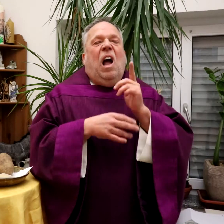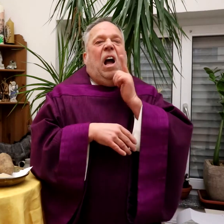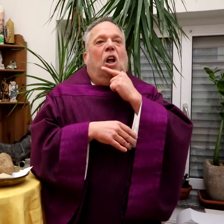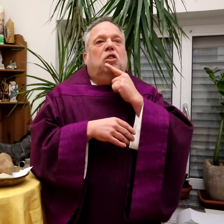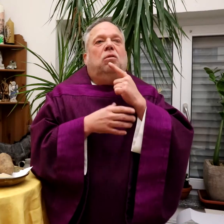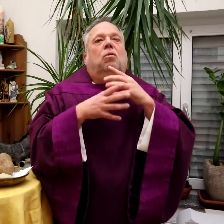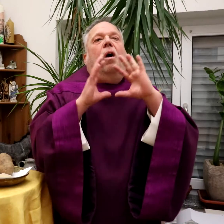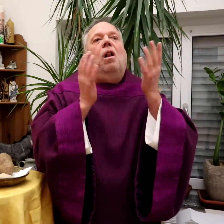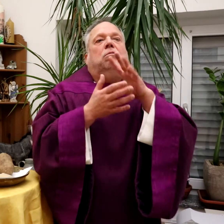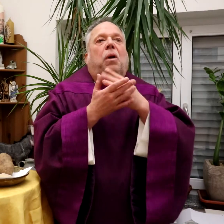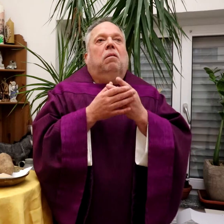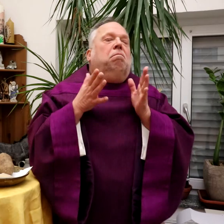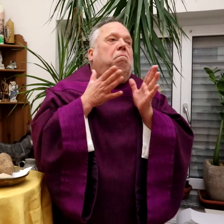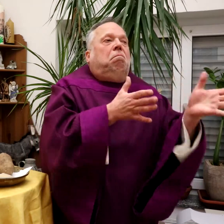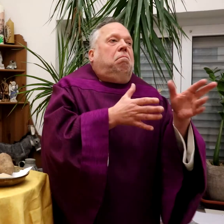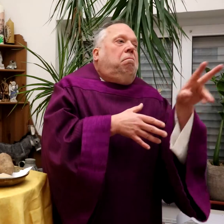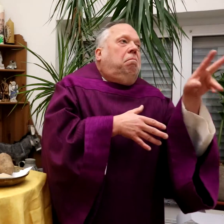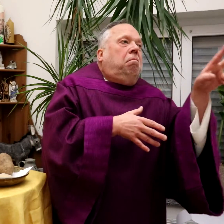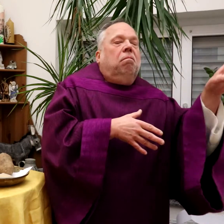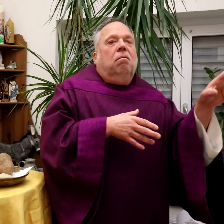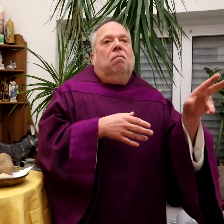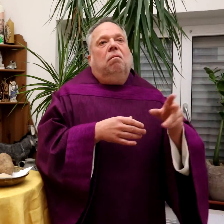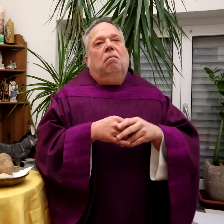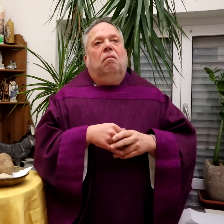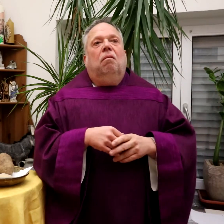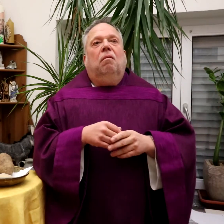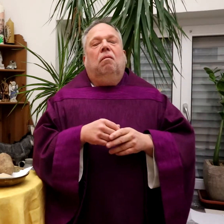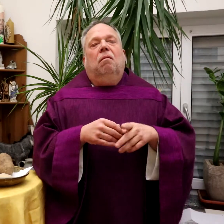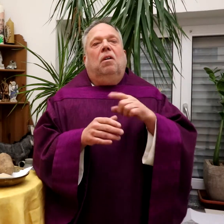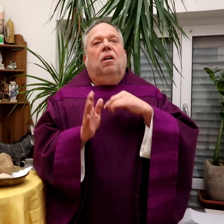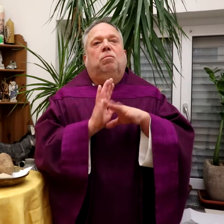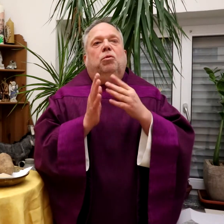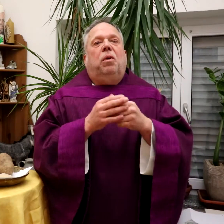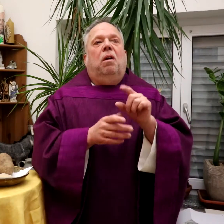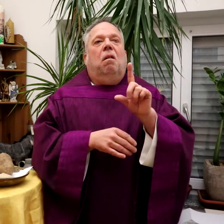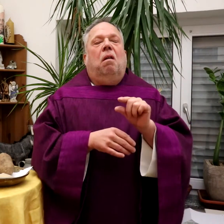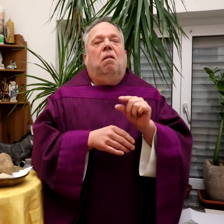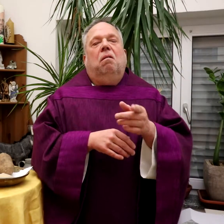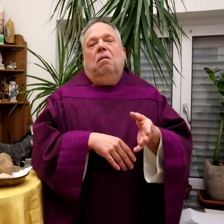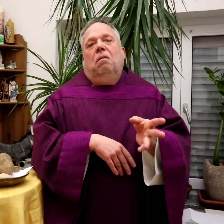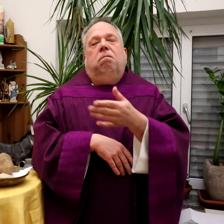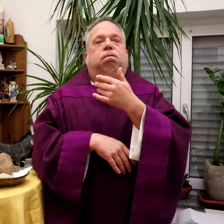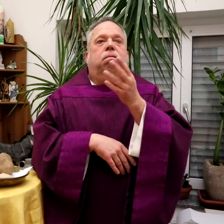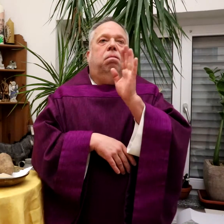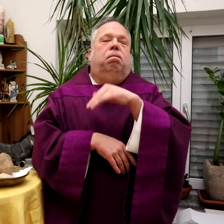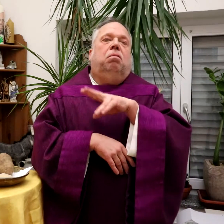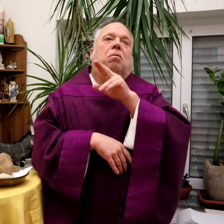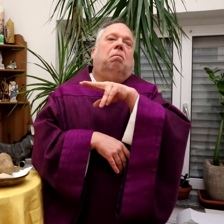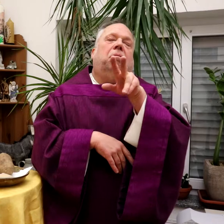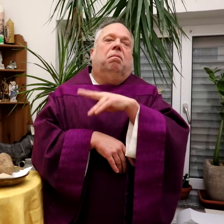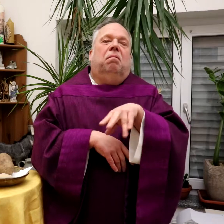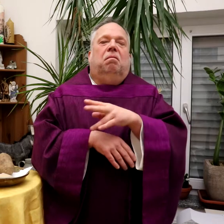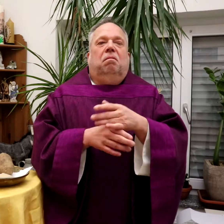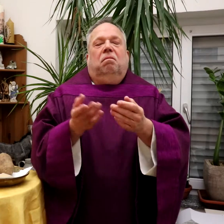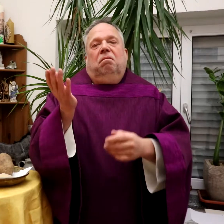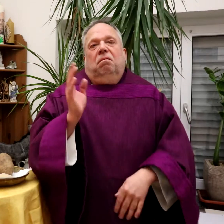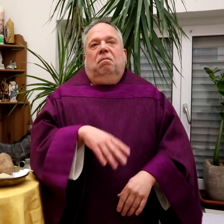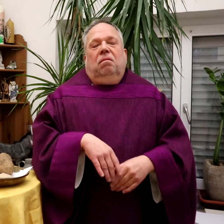Ein bisschen so wie bei den Sprachen. Englisch ist eine Weltsprache, die Gebärdensprache dagegen eine ganz kleine